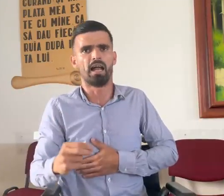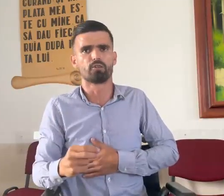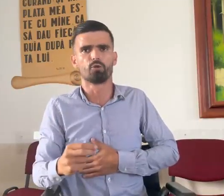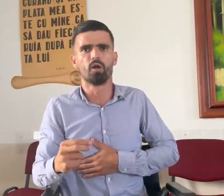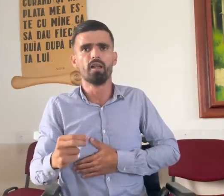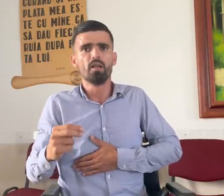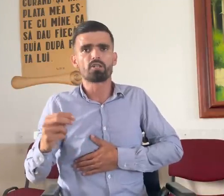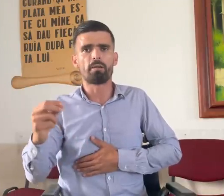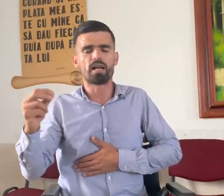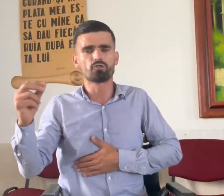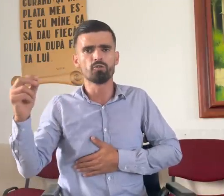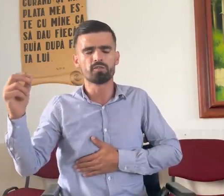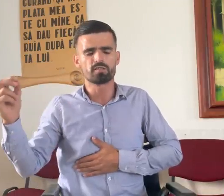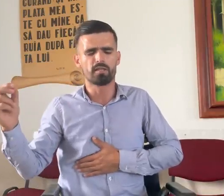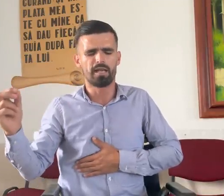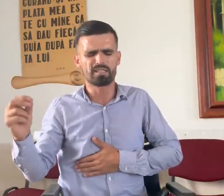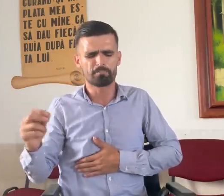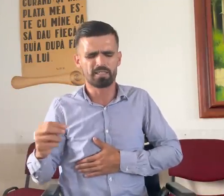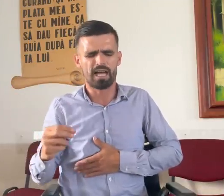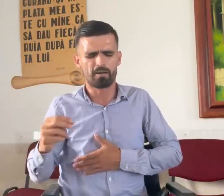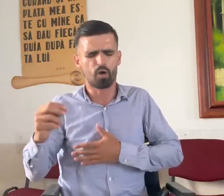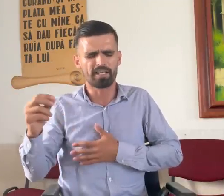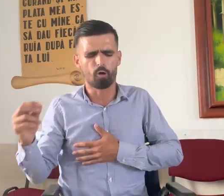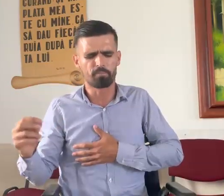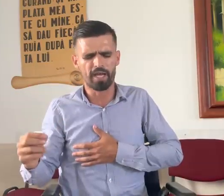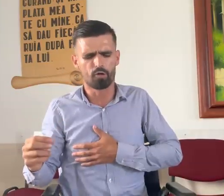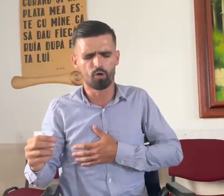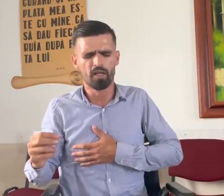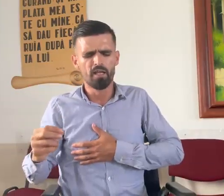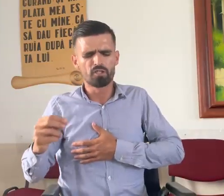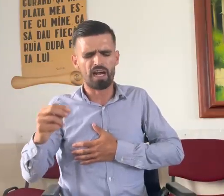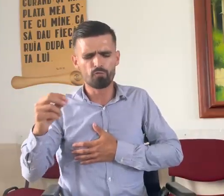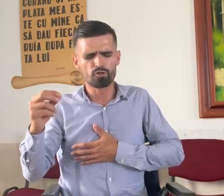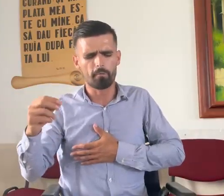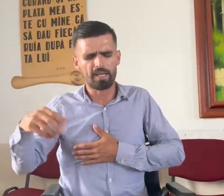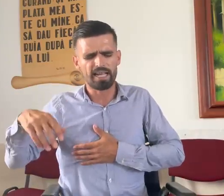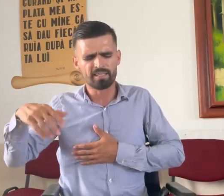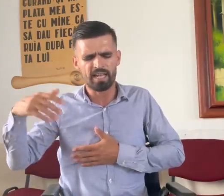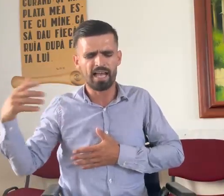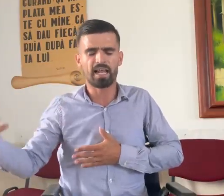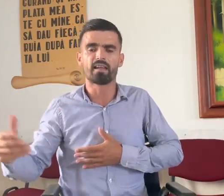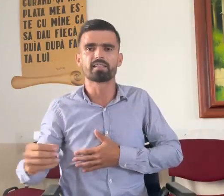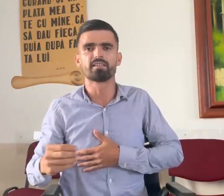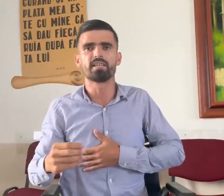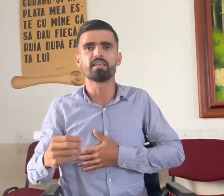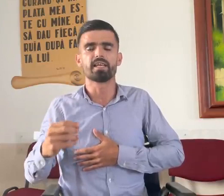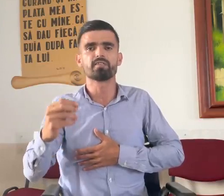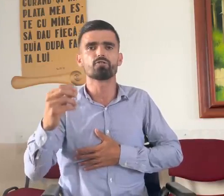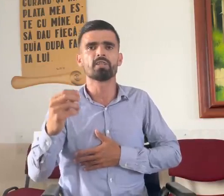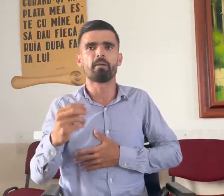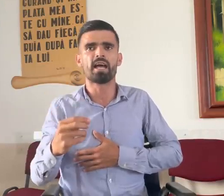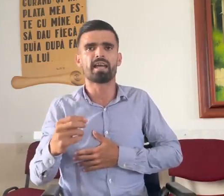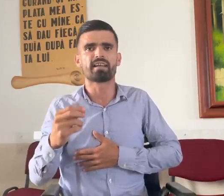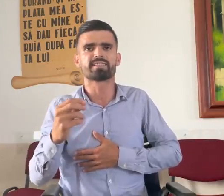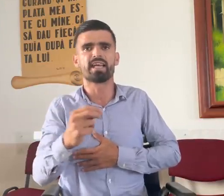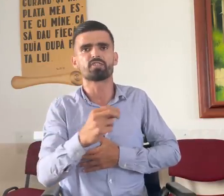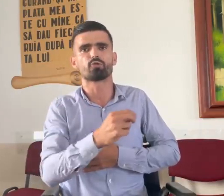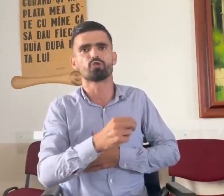altul, și am ajuns la spital cu alicopterul și a fost operat în aia la altă zi, tensiunea mea era 10 cu